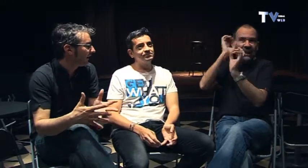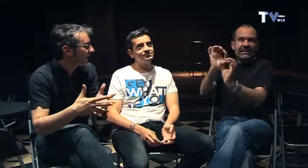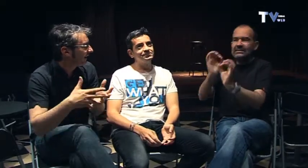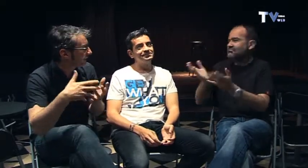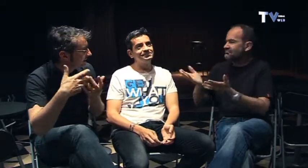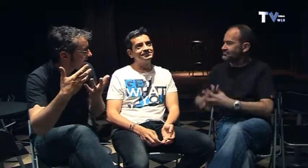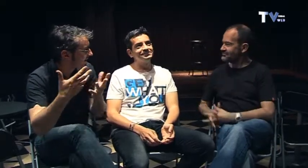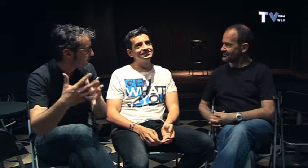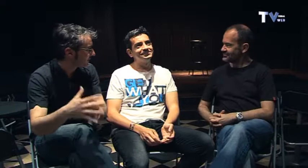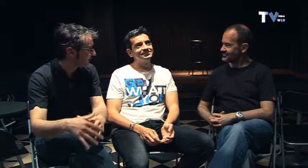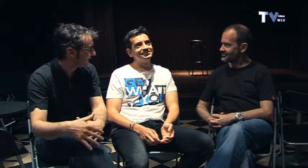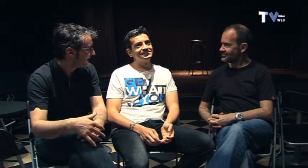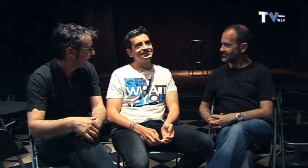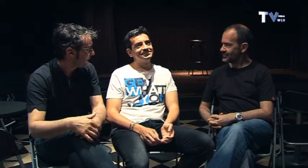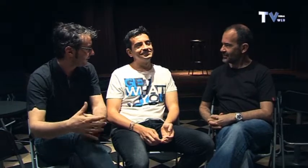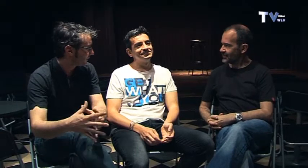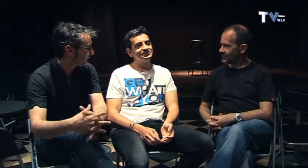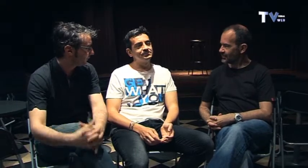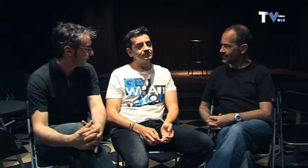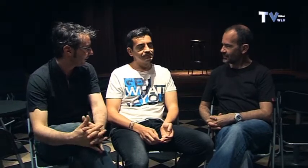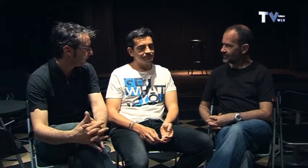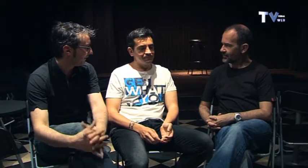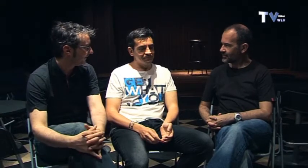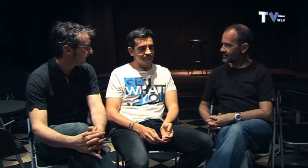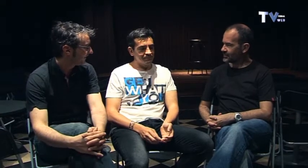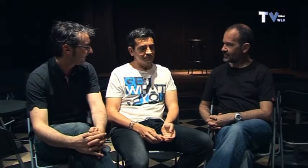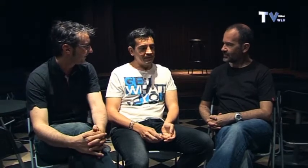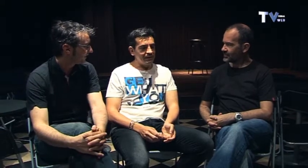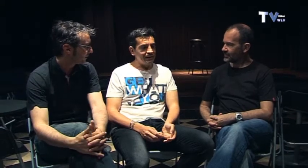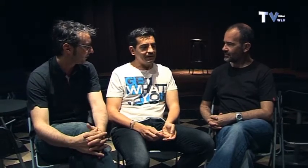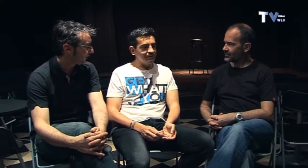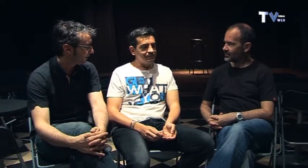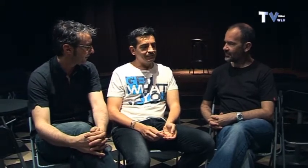piensan las personas? ¿cuál es tu percepción sobre este colectivo?